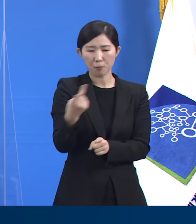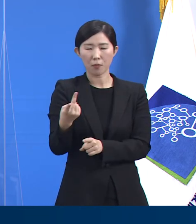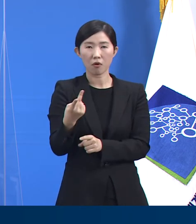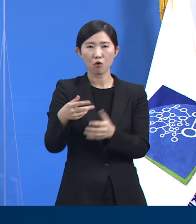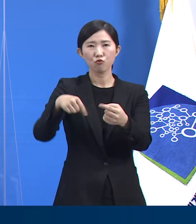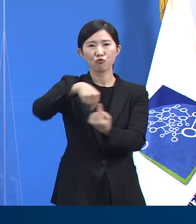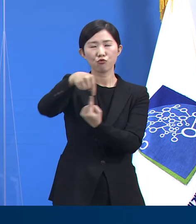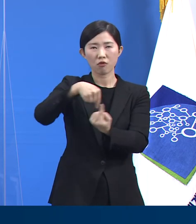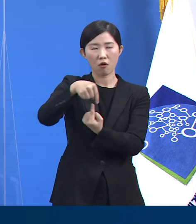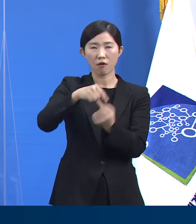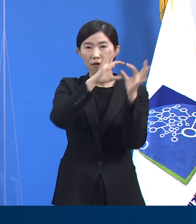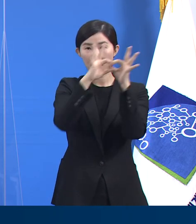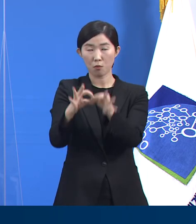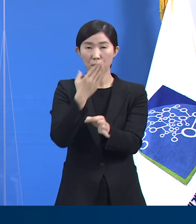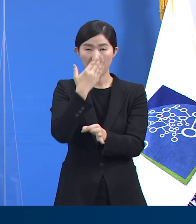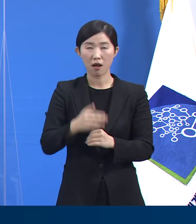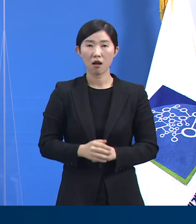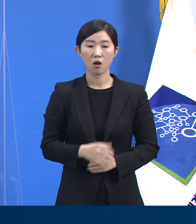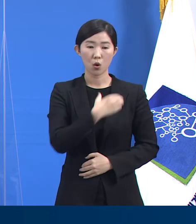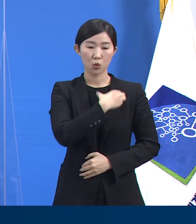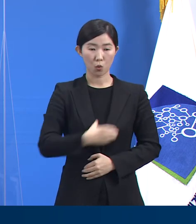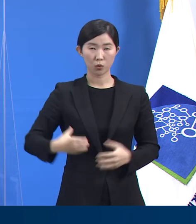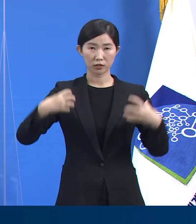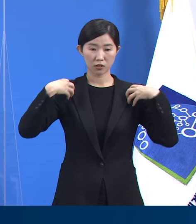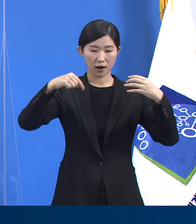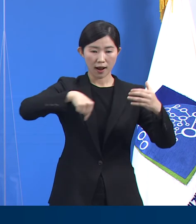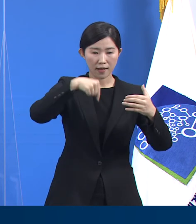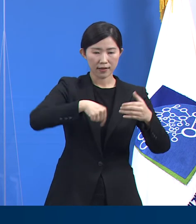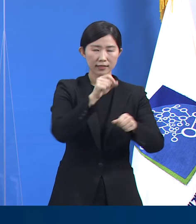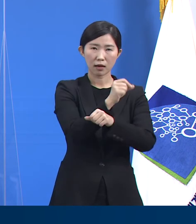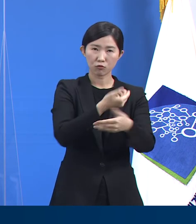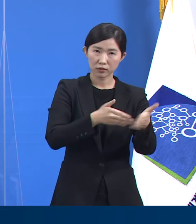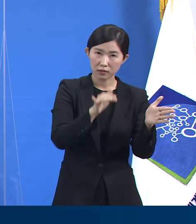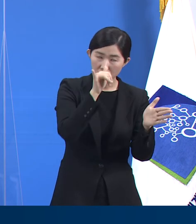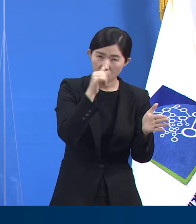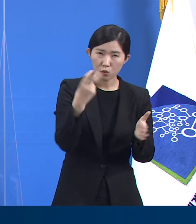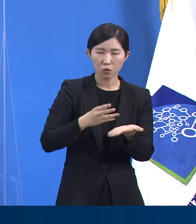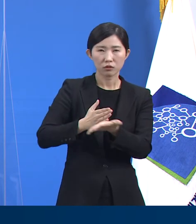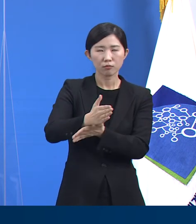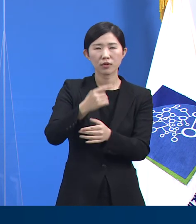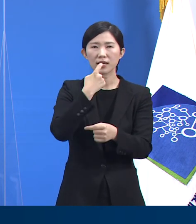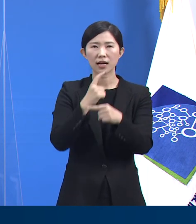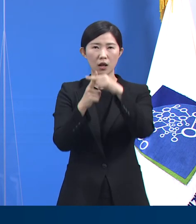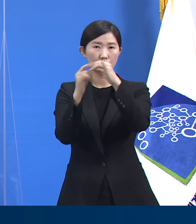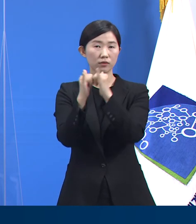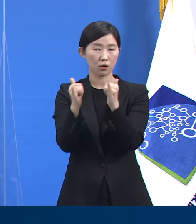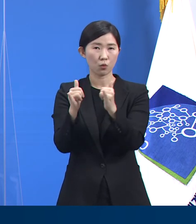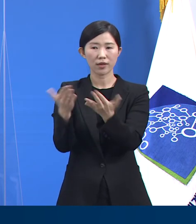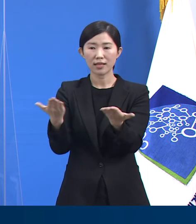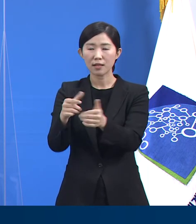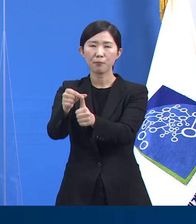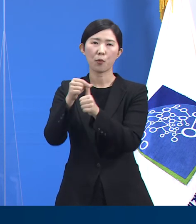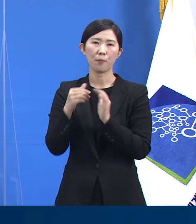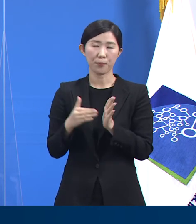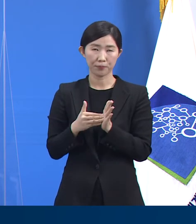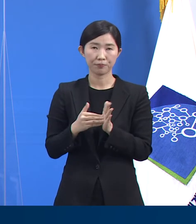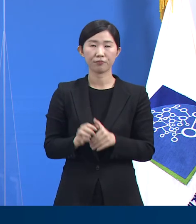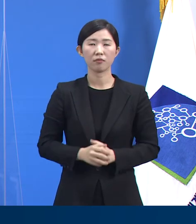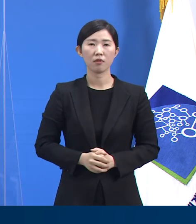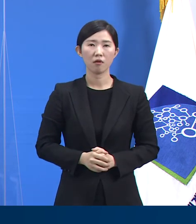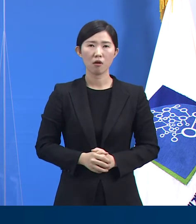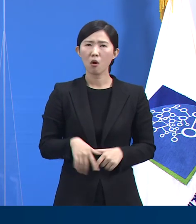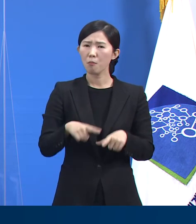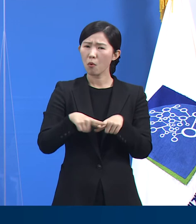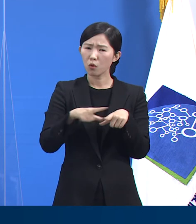도청의 사무실도 마련되어 있고 전당 간호사도 채용되어 있습니다. 평소에도 병상 배정 과정 중 하룻밤 정도